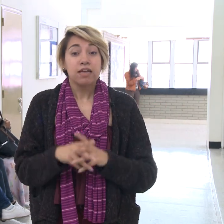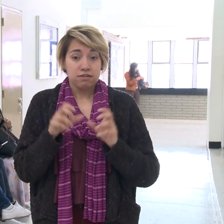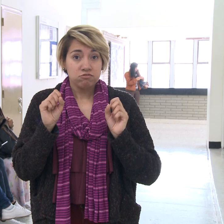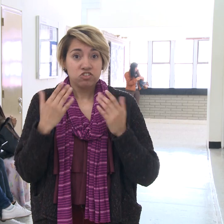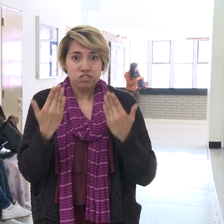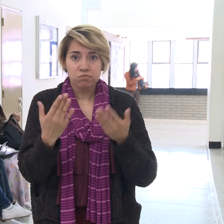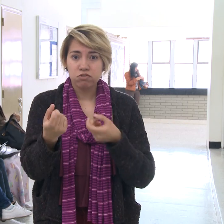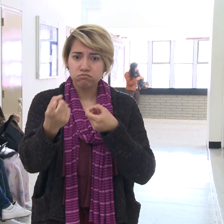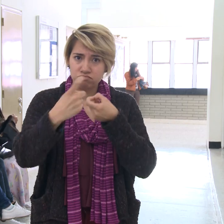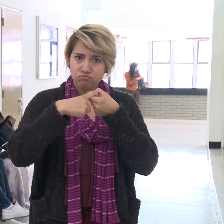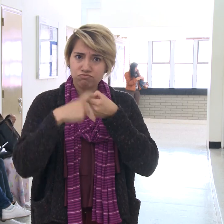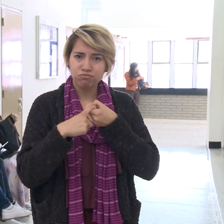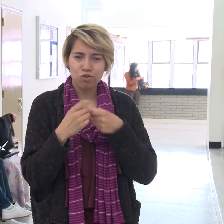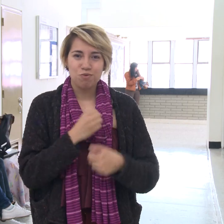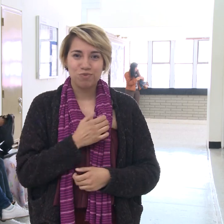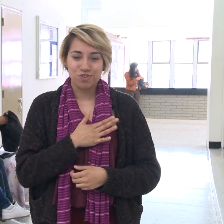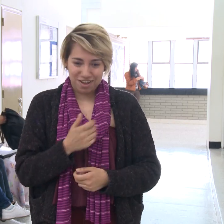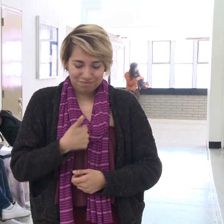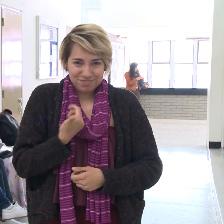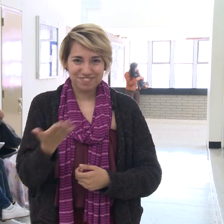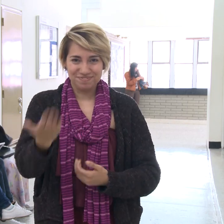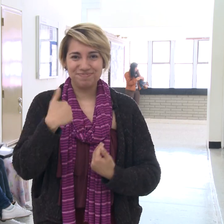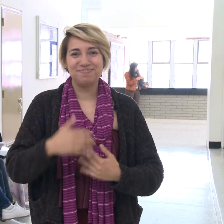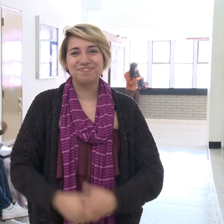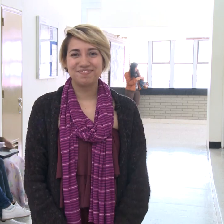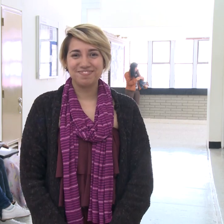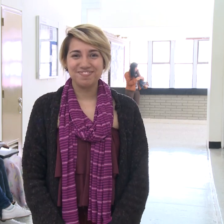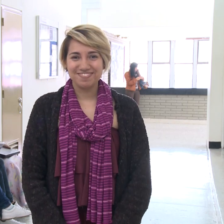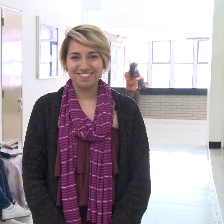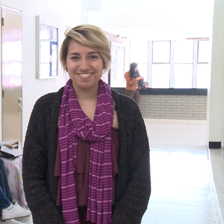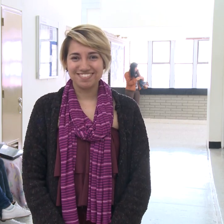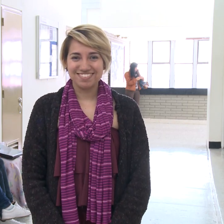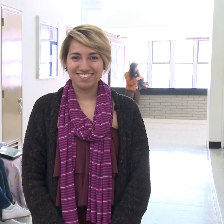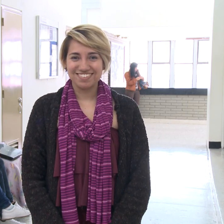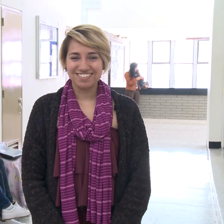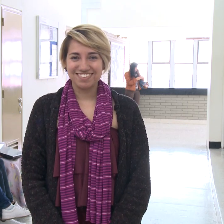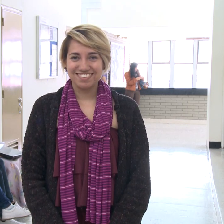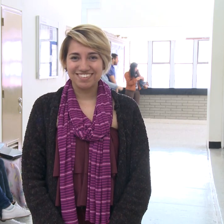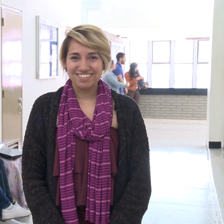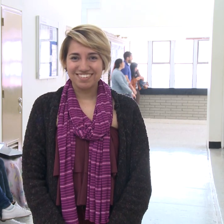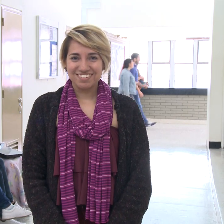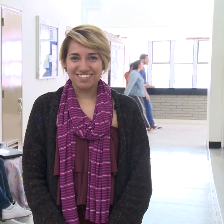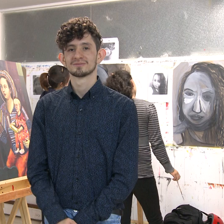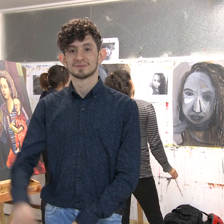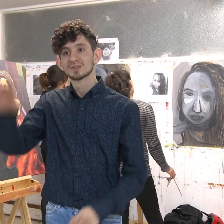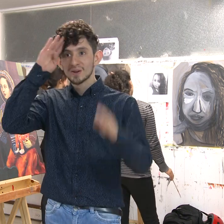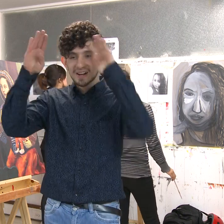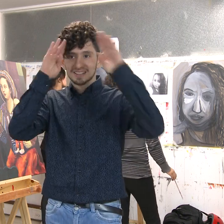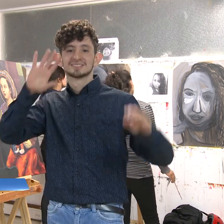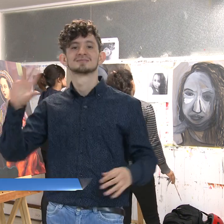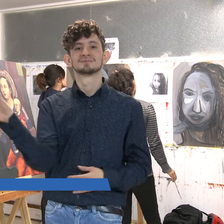Aprovechen esta oportunidad. Vengan e inscríbanse en esta licenciatura. Hola a todos.